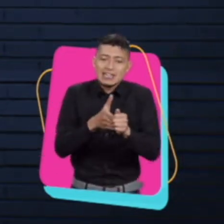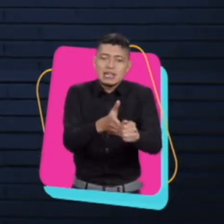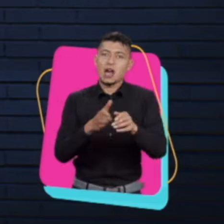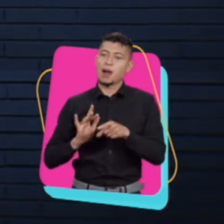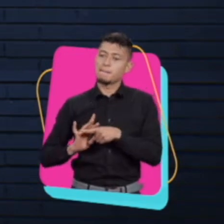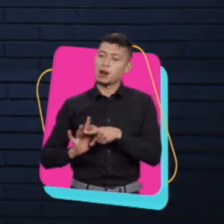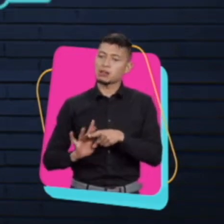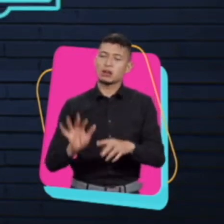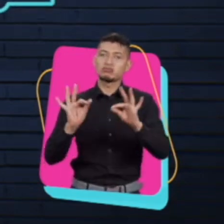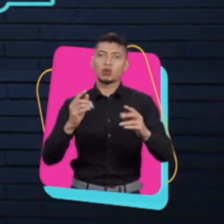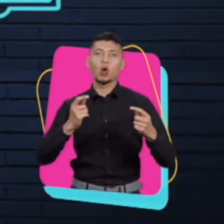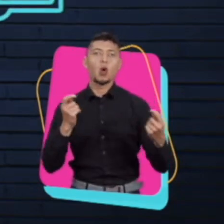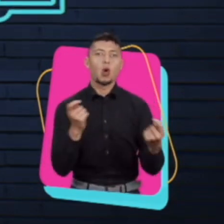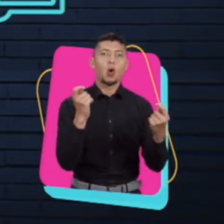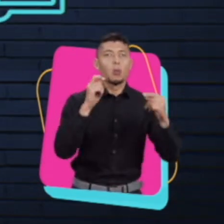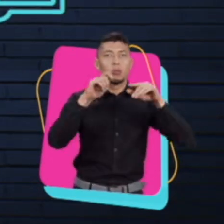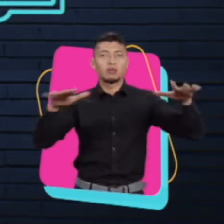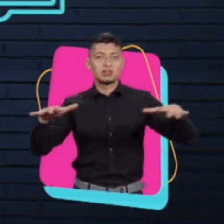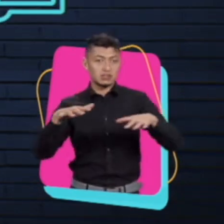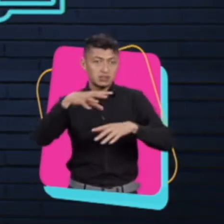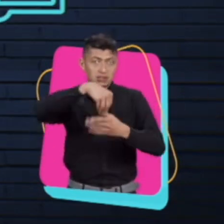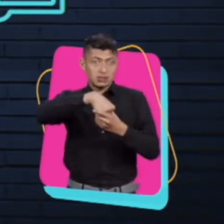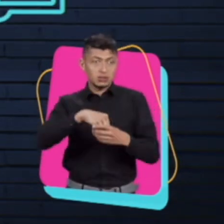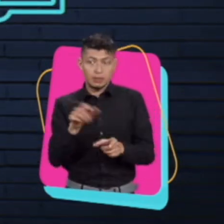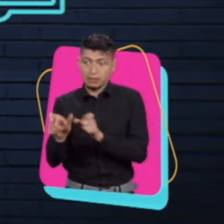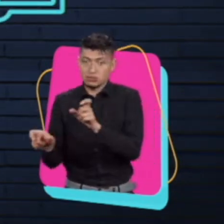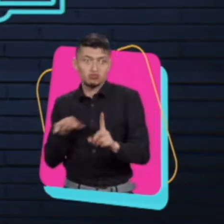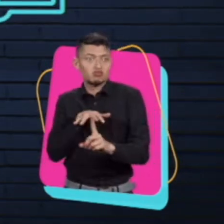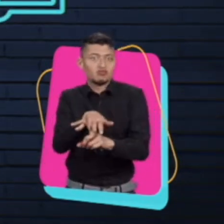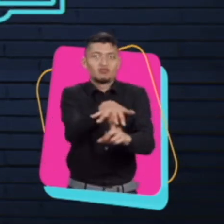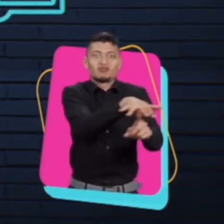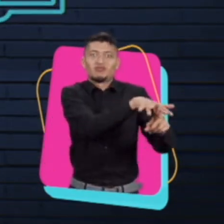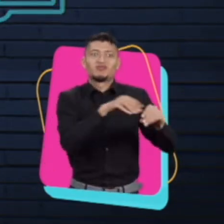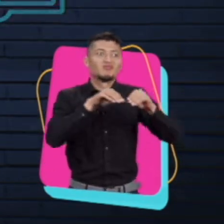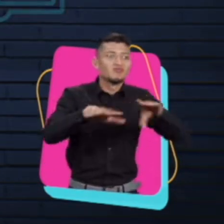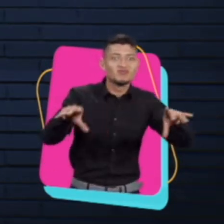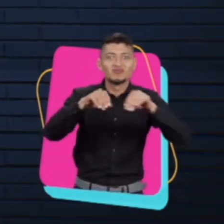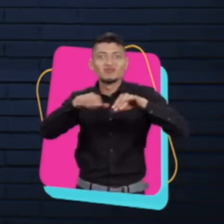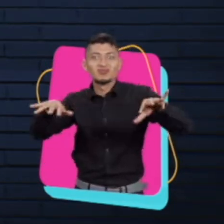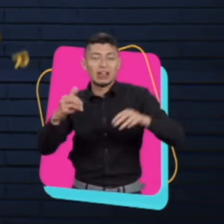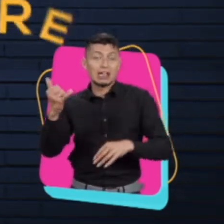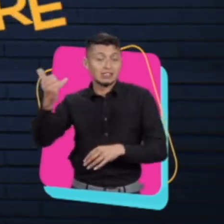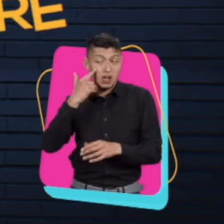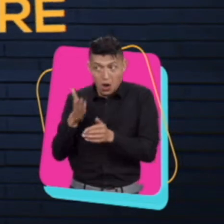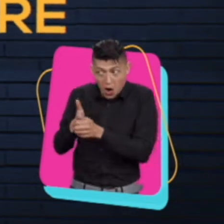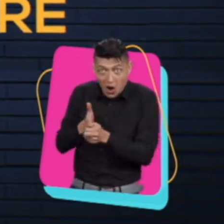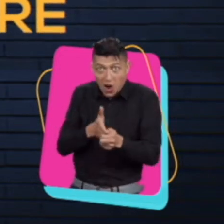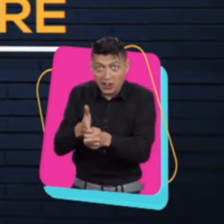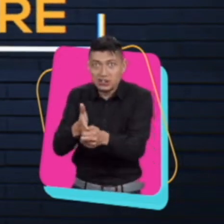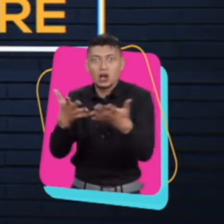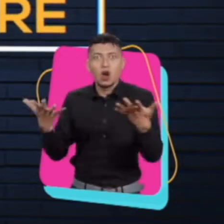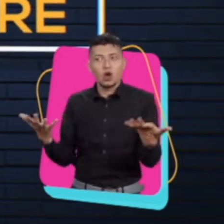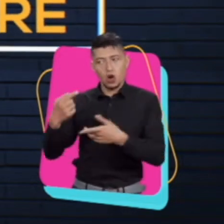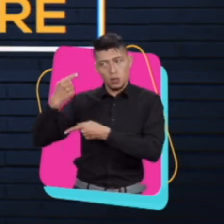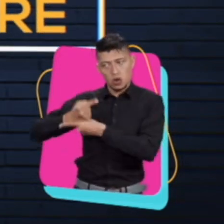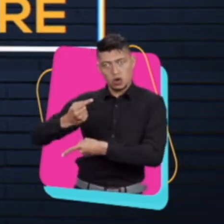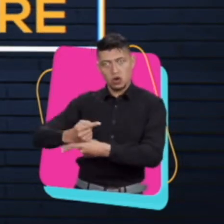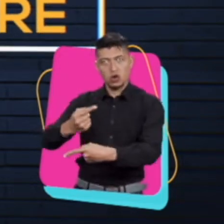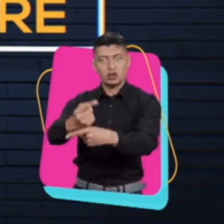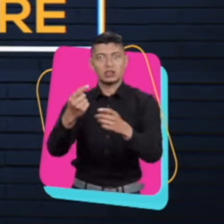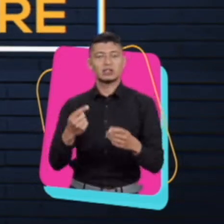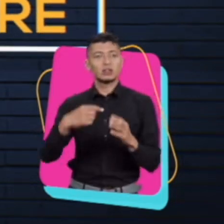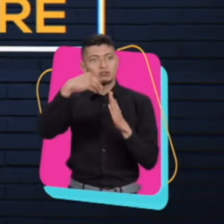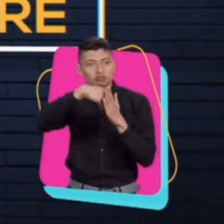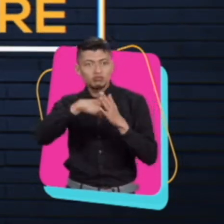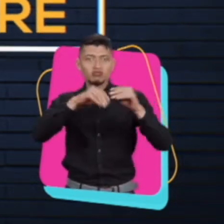de buenas prácticas en la publicidad a través de influenciadores. Es una herramienta de orientación frente a la manera correcta de